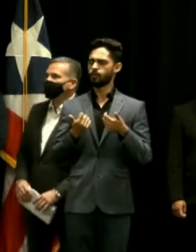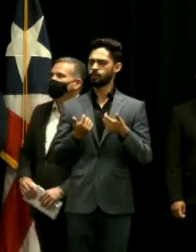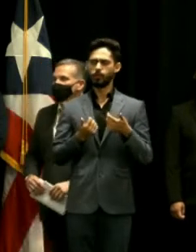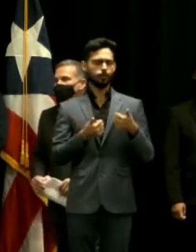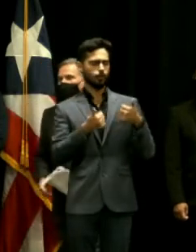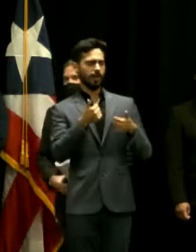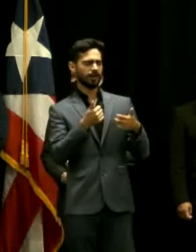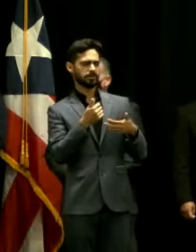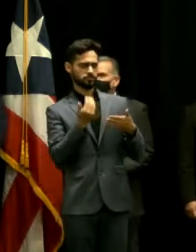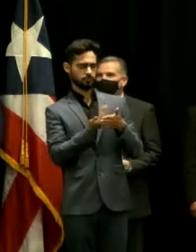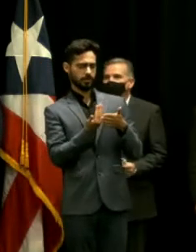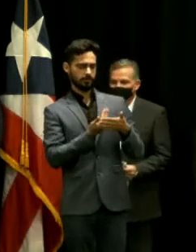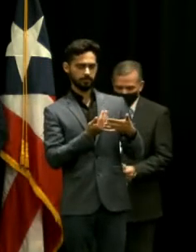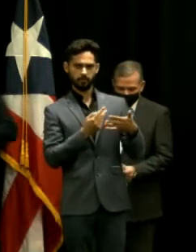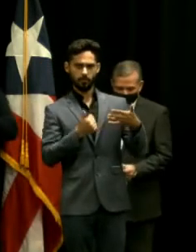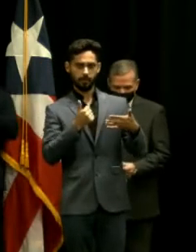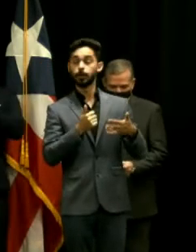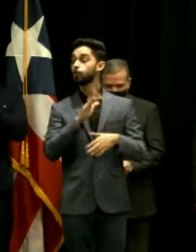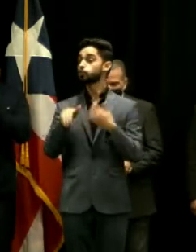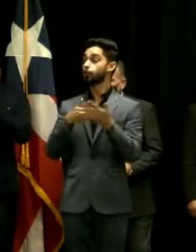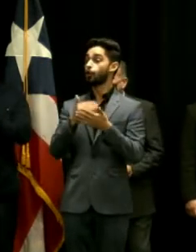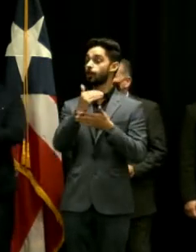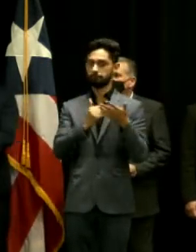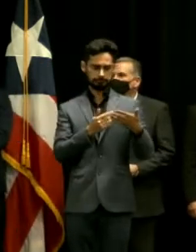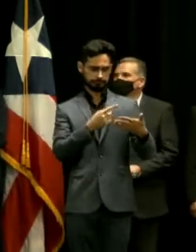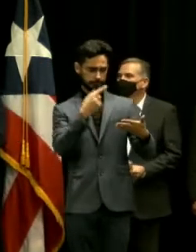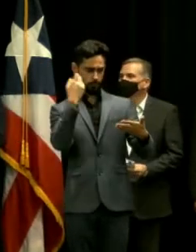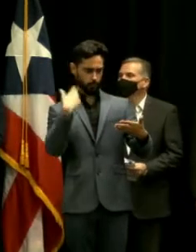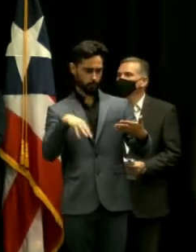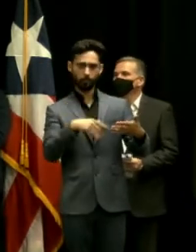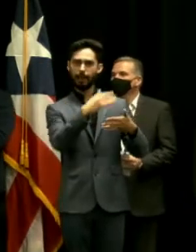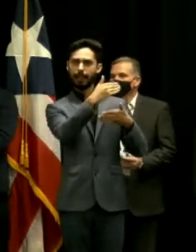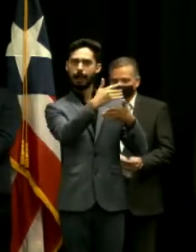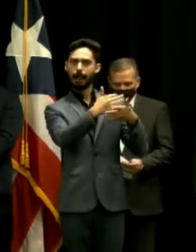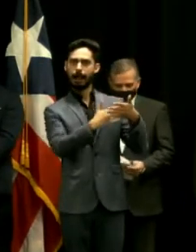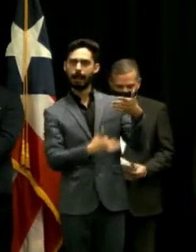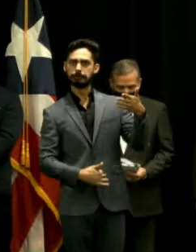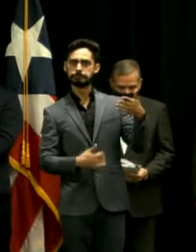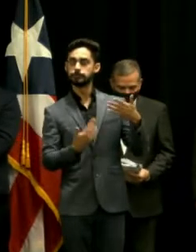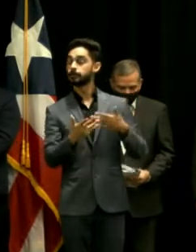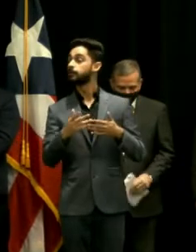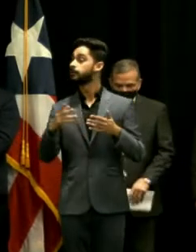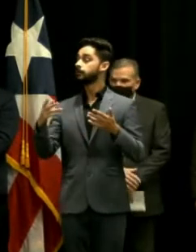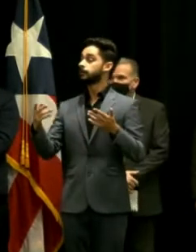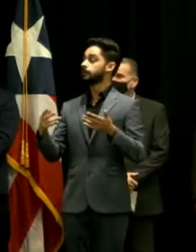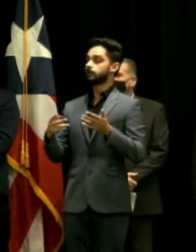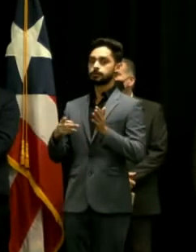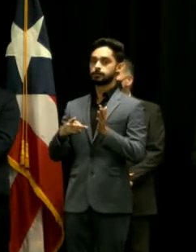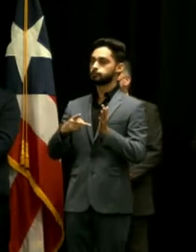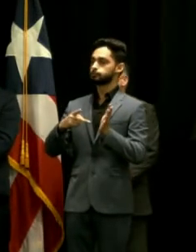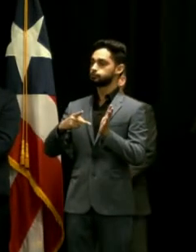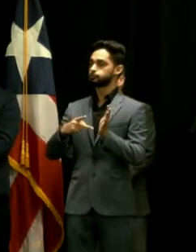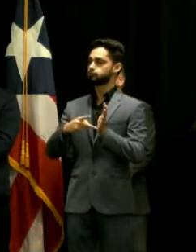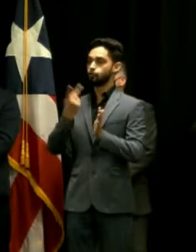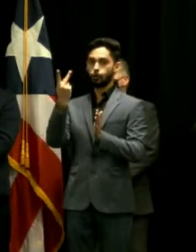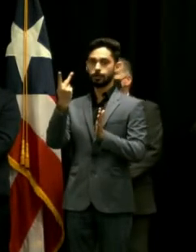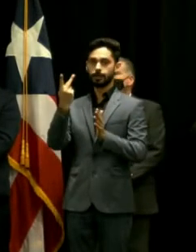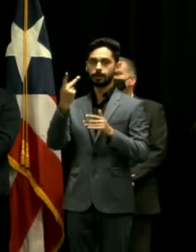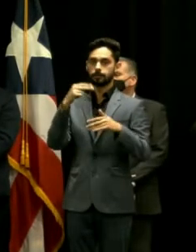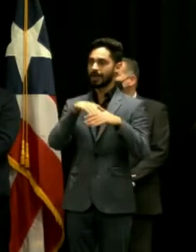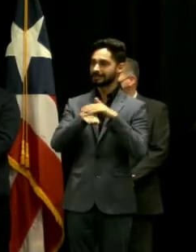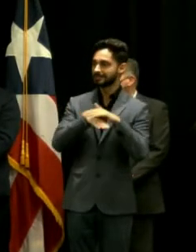larguísima imagínese pero yo dije sala de parto el doble de capacidad en servicios de diálisis